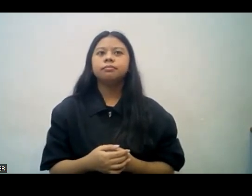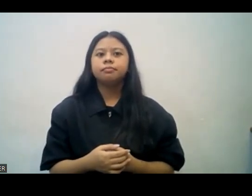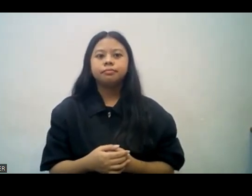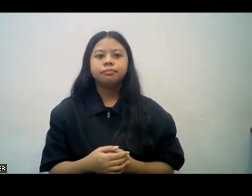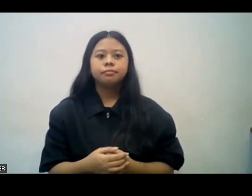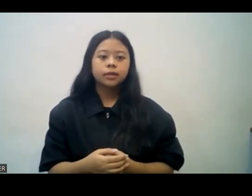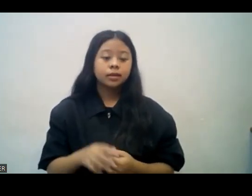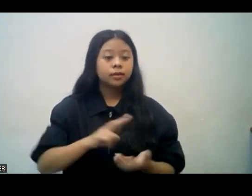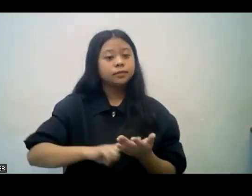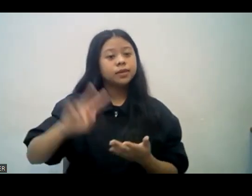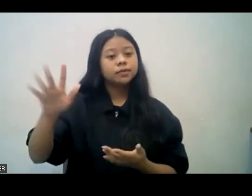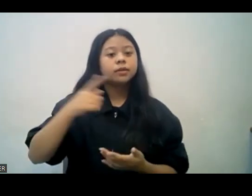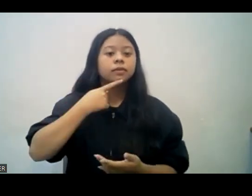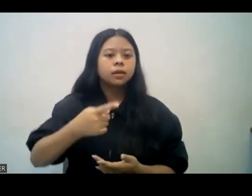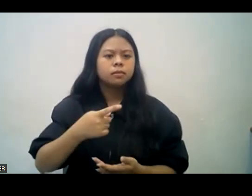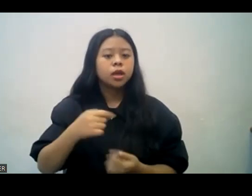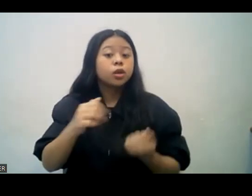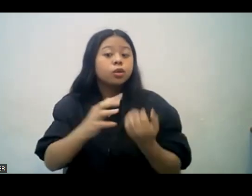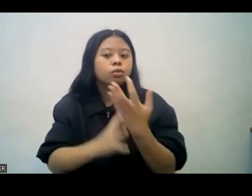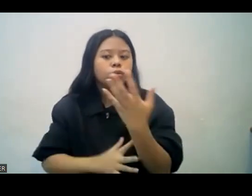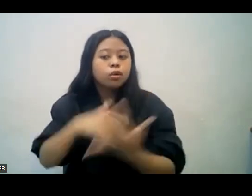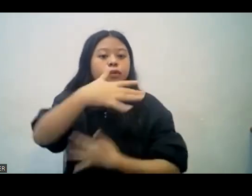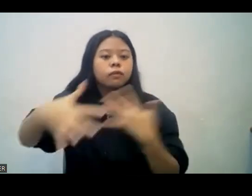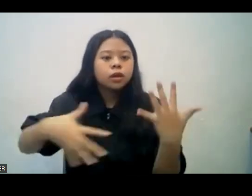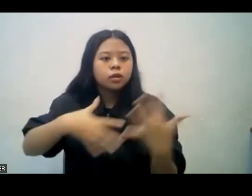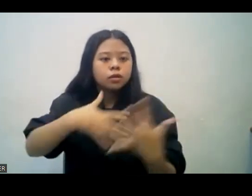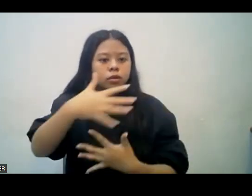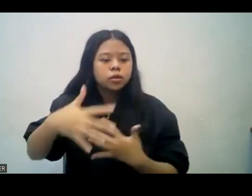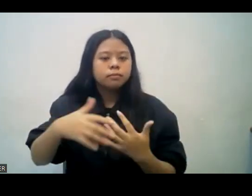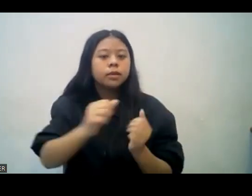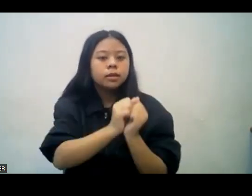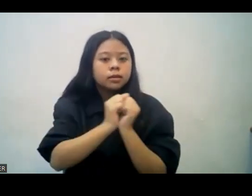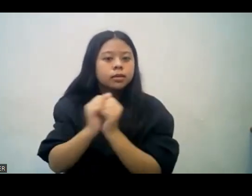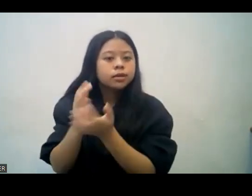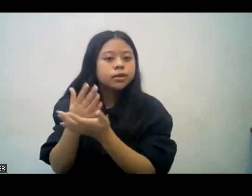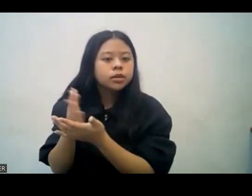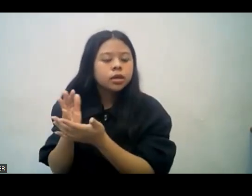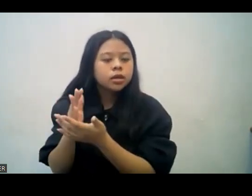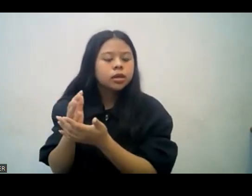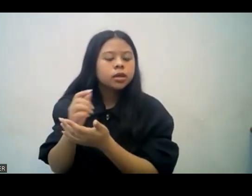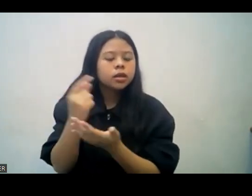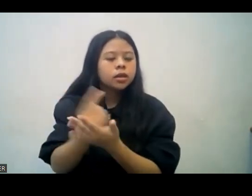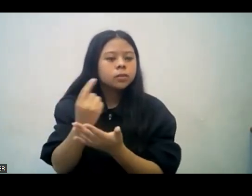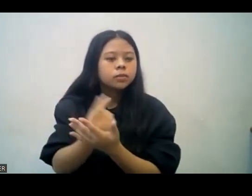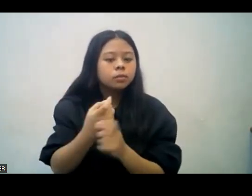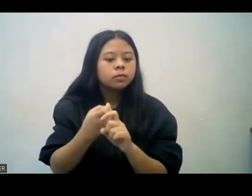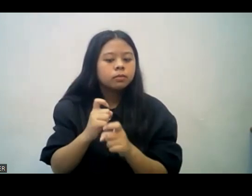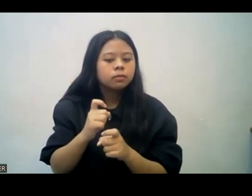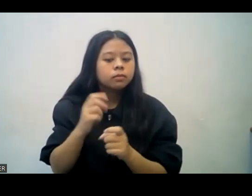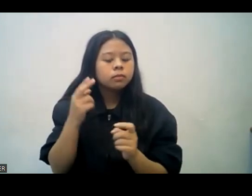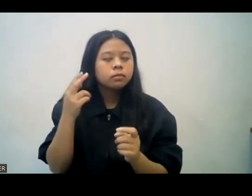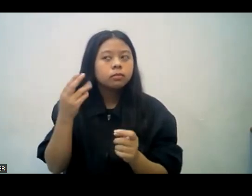At sabi po dito, dahil sa inyong pakikibahagi sa pagpapalaganap ng ibanghelyo mula ng unang araw hanggang ngayon.